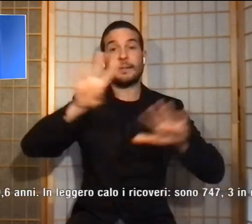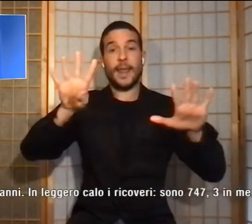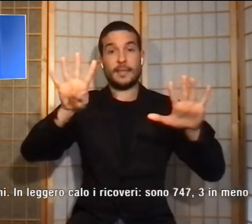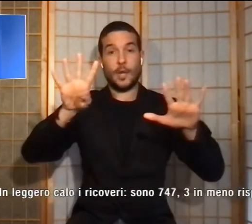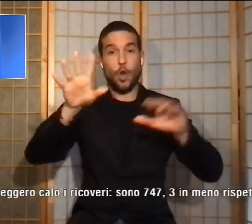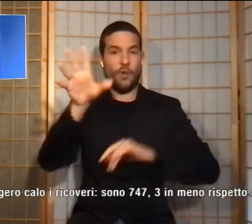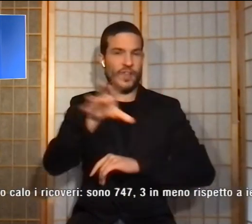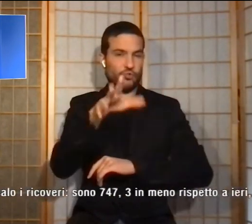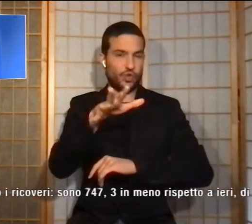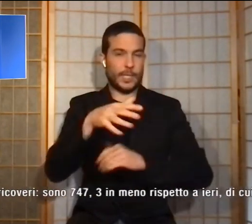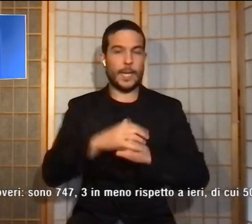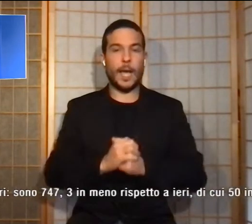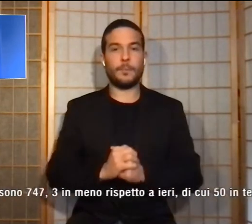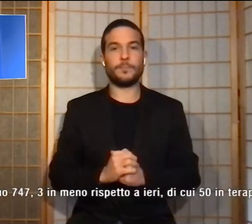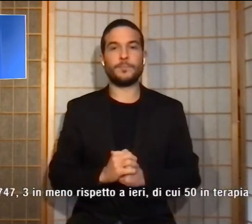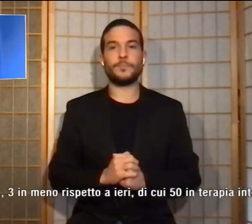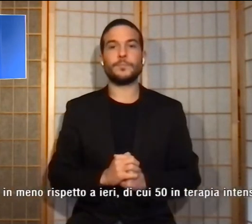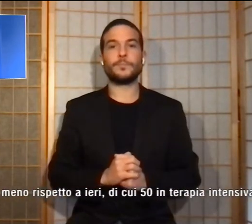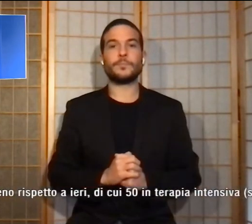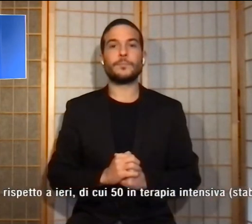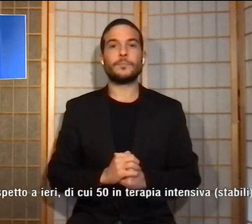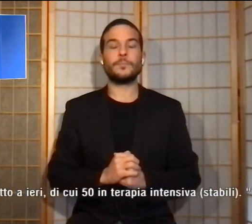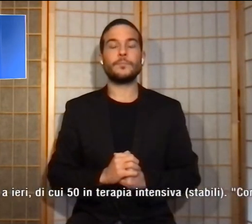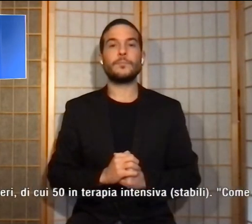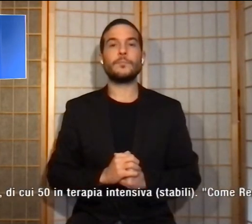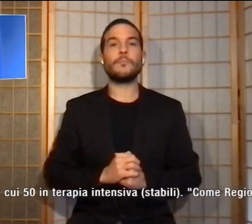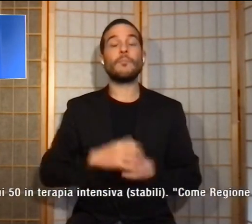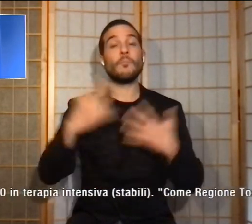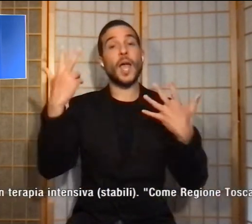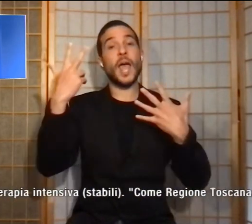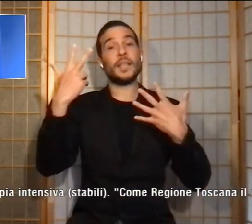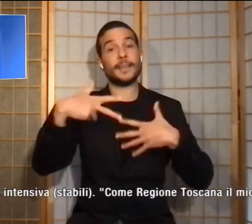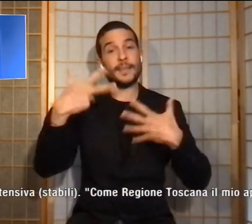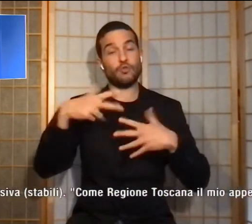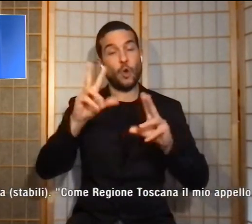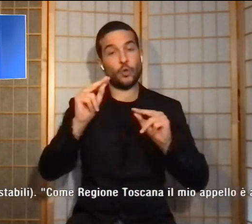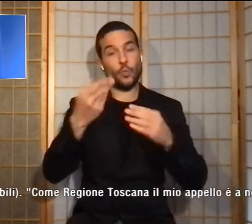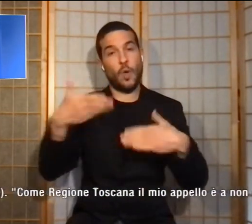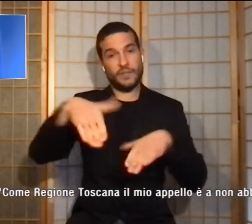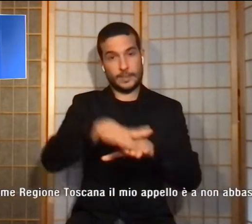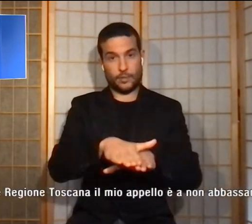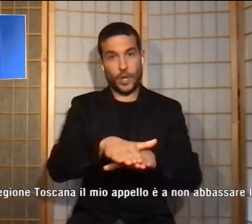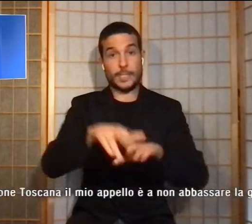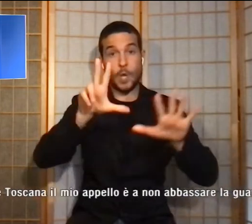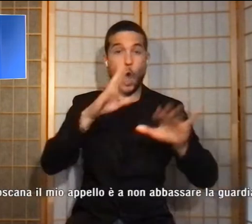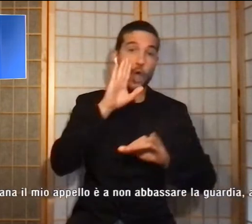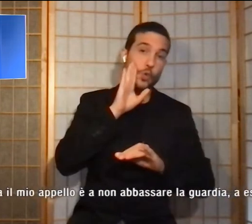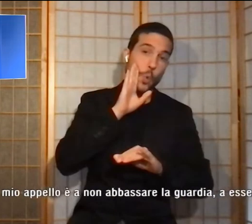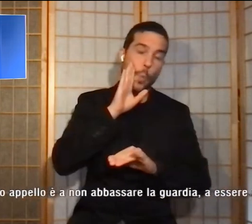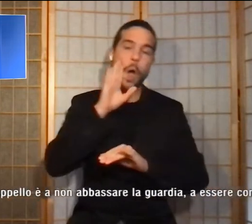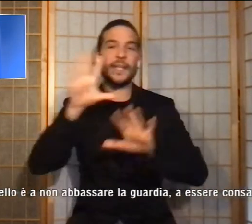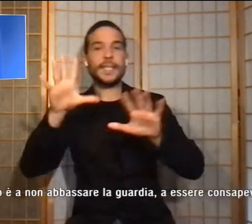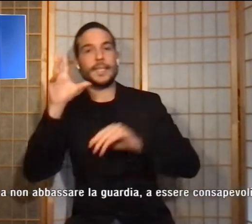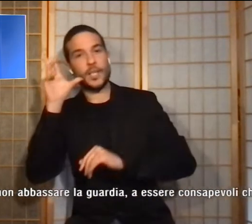Si registrano 18 nuovi decessi, 8 uomini e 10 donne